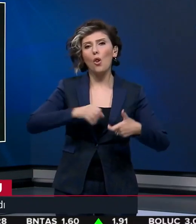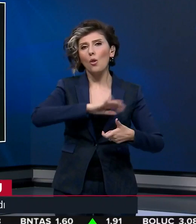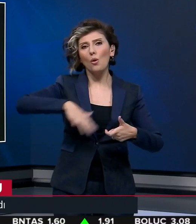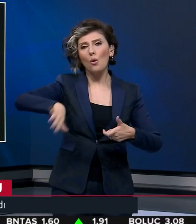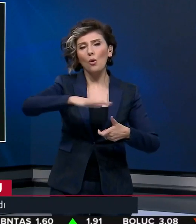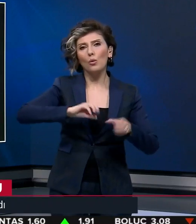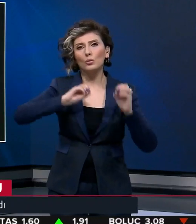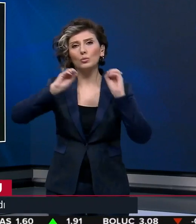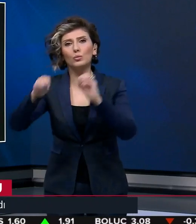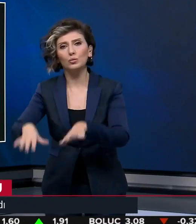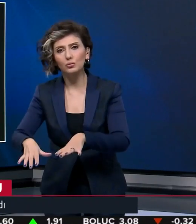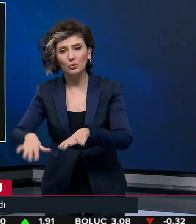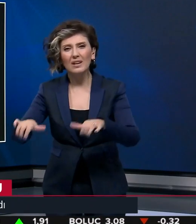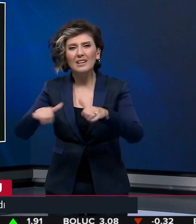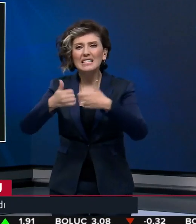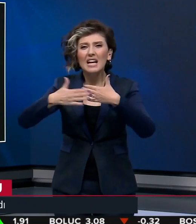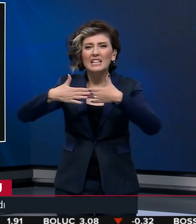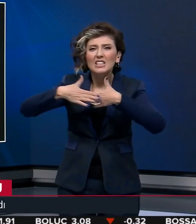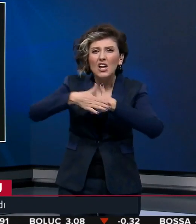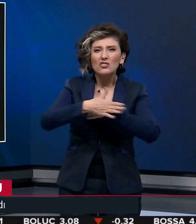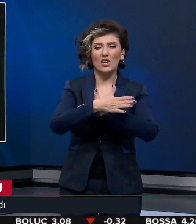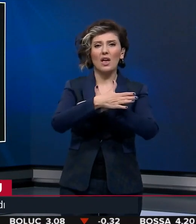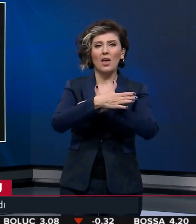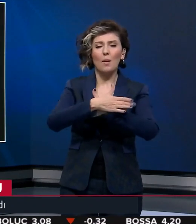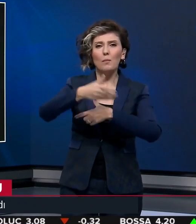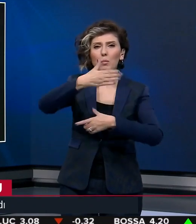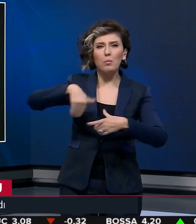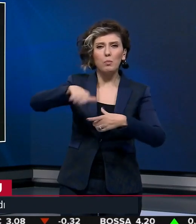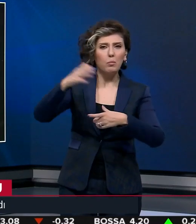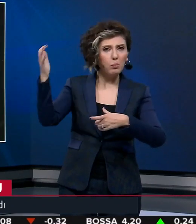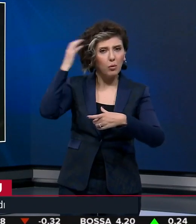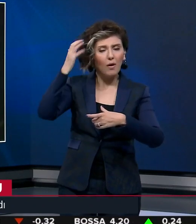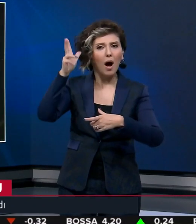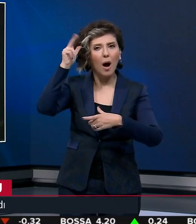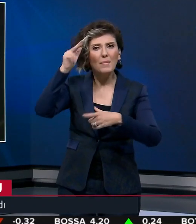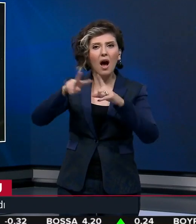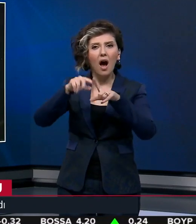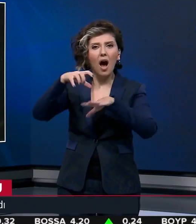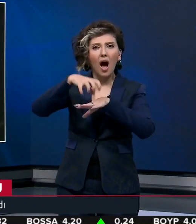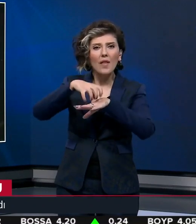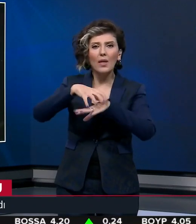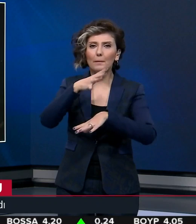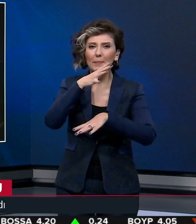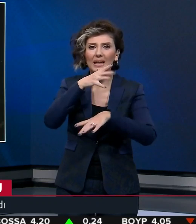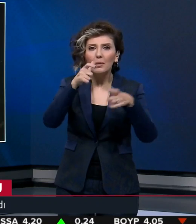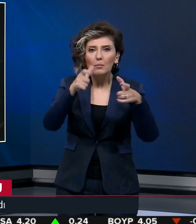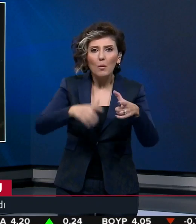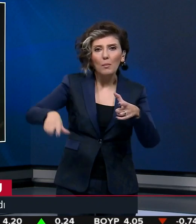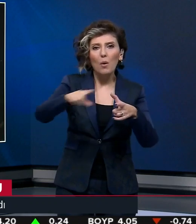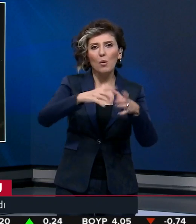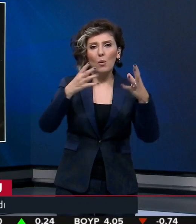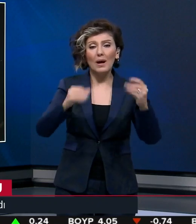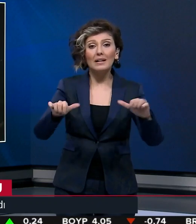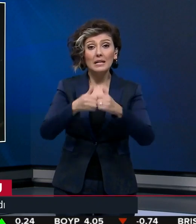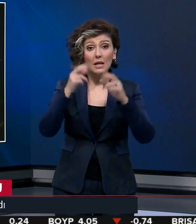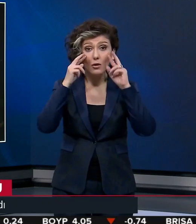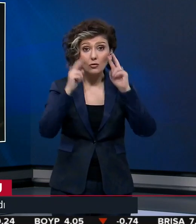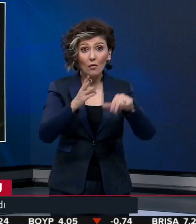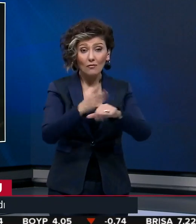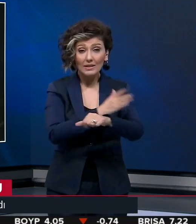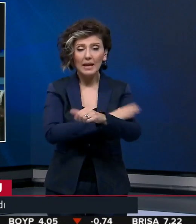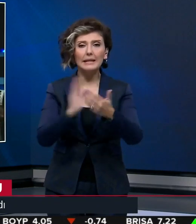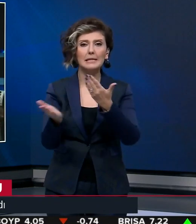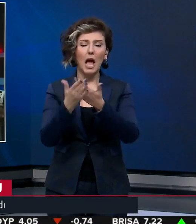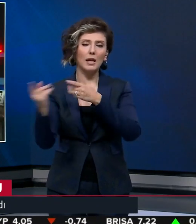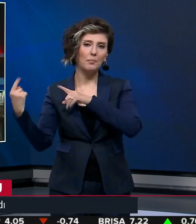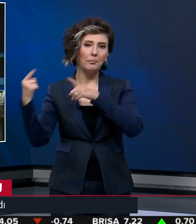Kaza gece saatlerinde Adnan Menderes bulvarında Amerikan Adası olarak adlandırılan bölgede meydana geldi. Kazayı gören vatandaş